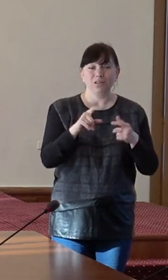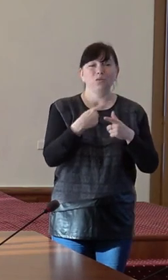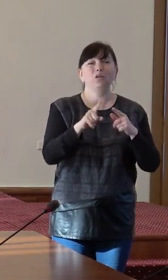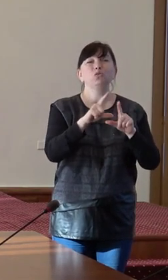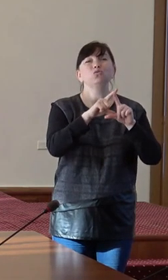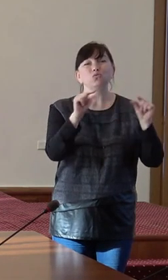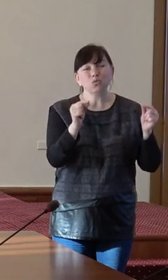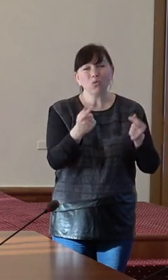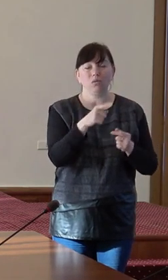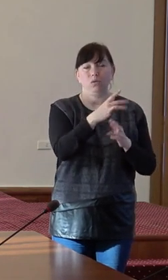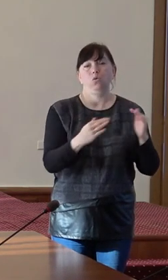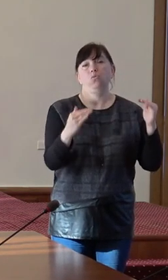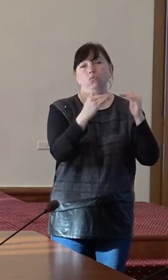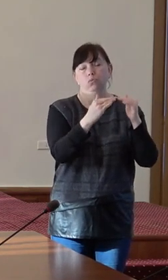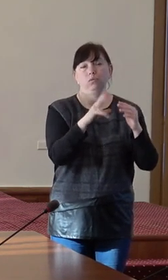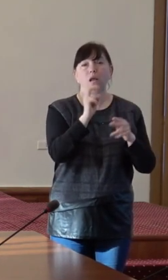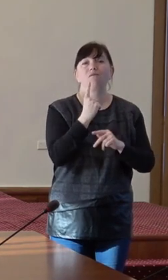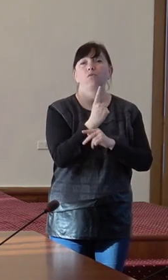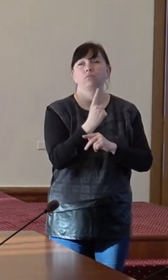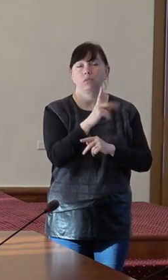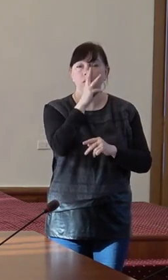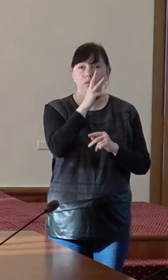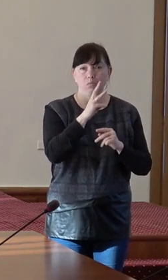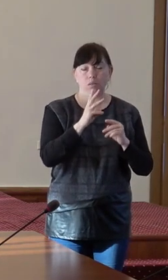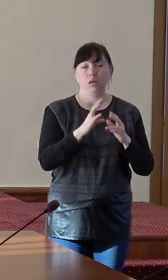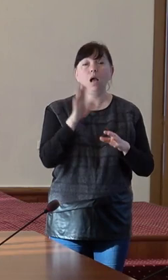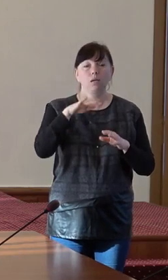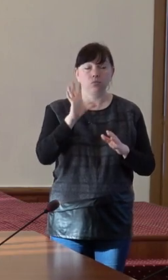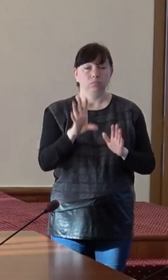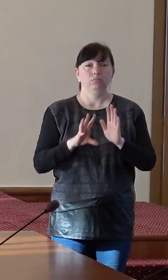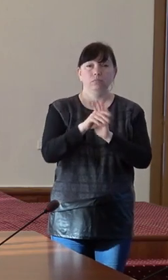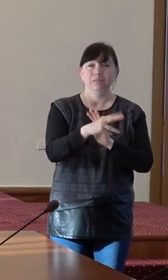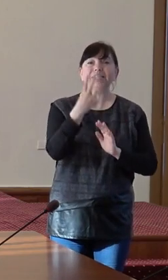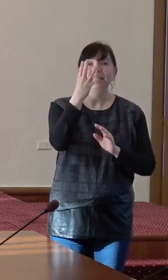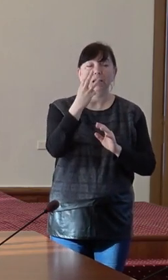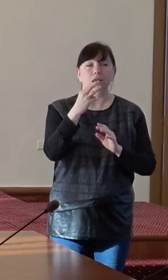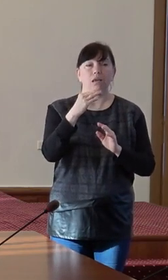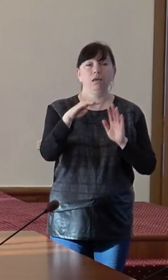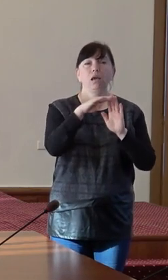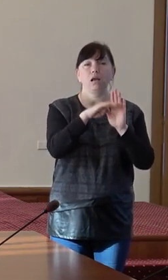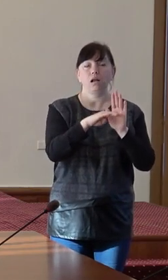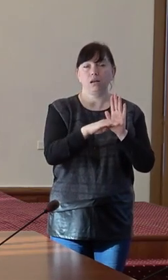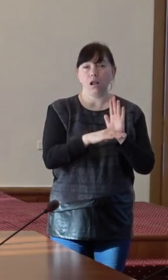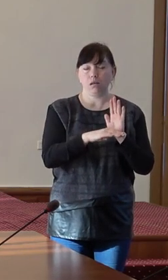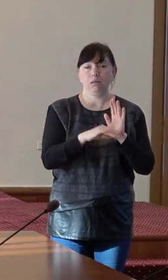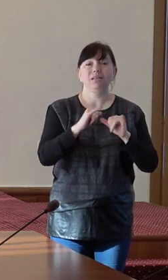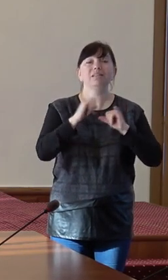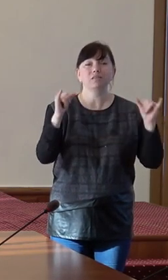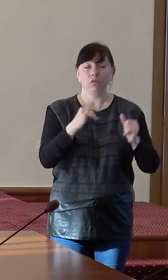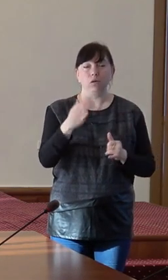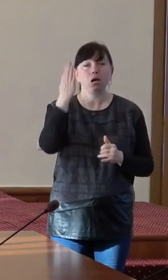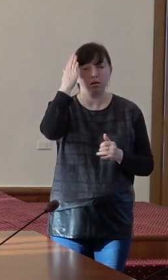profesionale la nivelul unui educator după care vom introduce cele 3 grade de dezvoltare